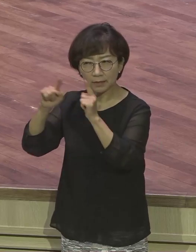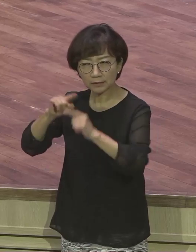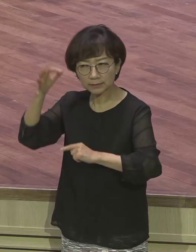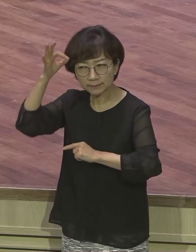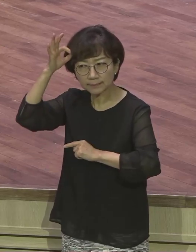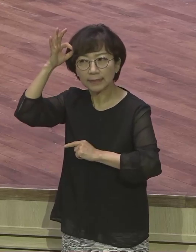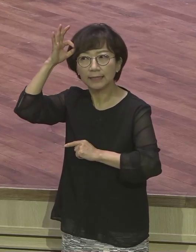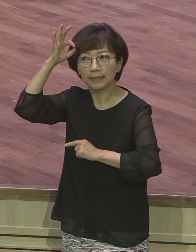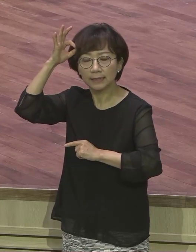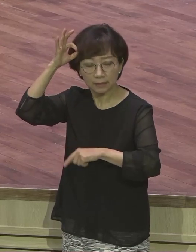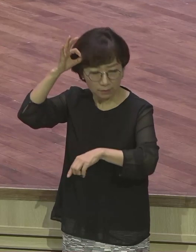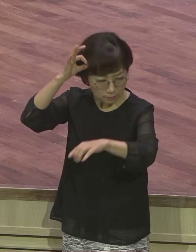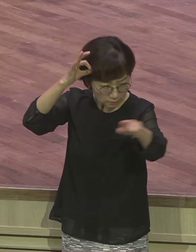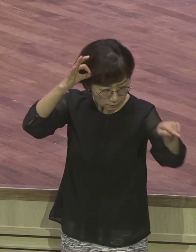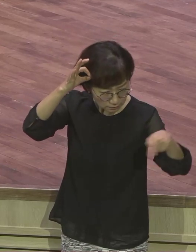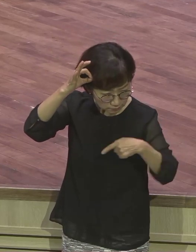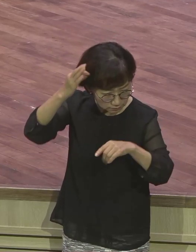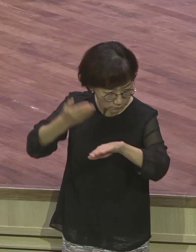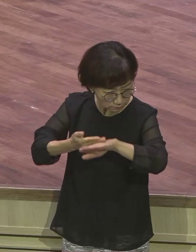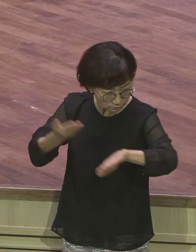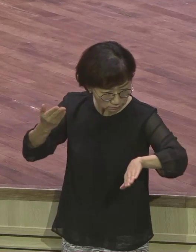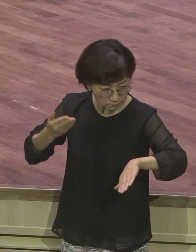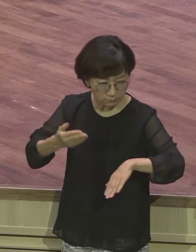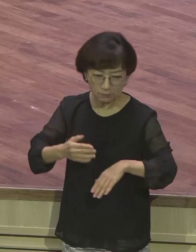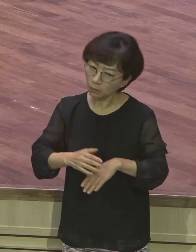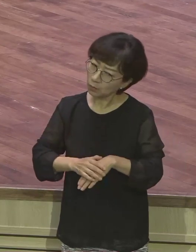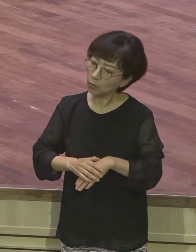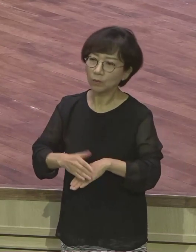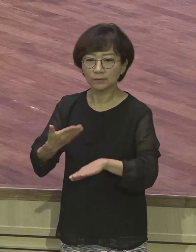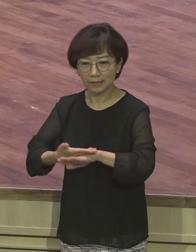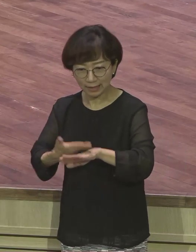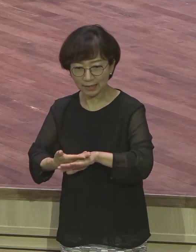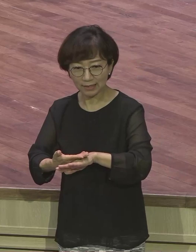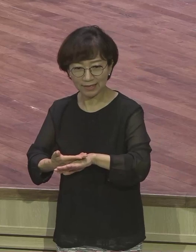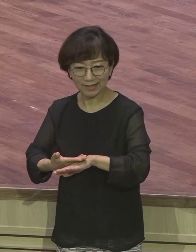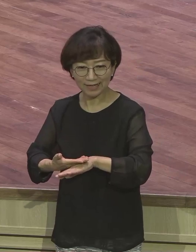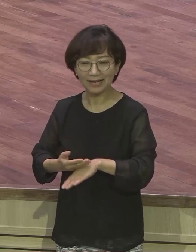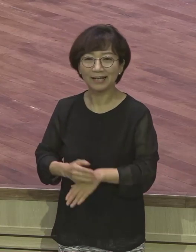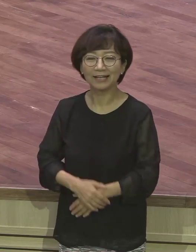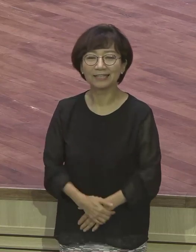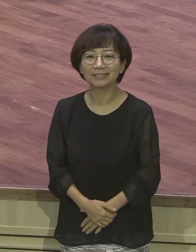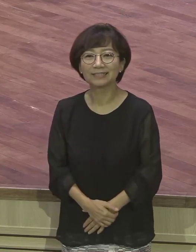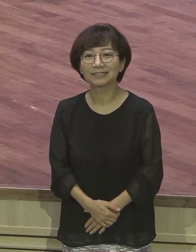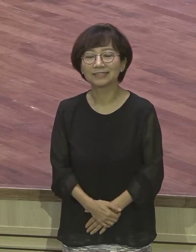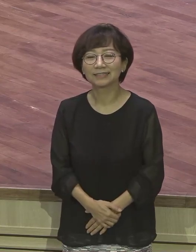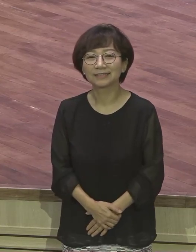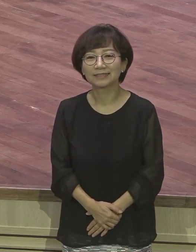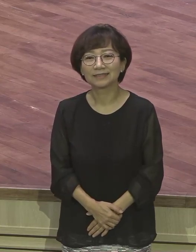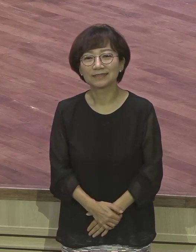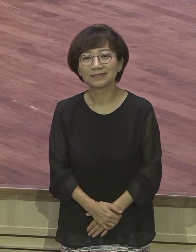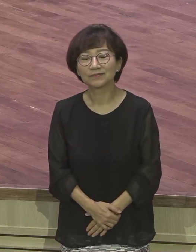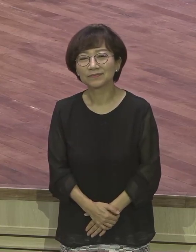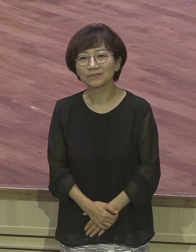반응이 아니라 하나님은 분명히 다른 반응으로 내게 보여주실 것이다. 그렇게 은약적 하나님이 다